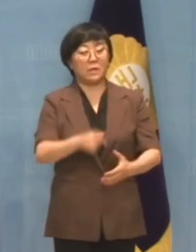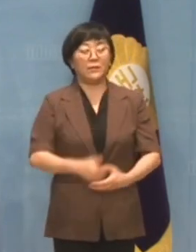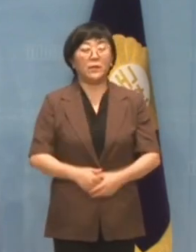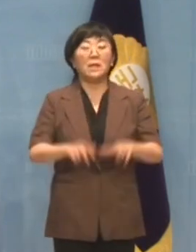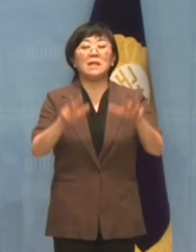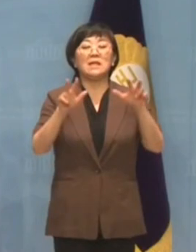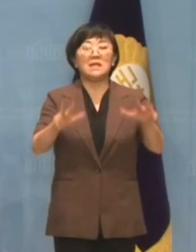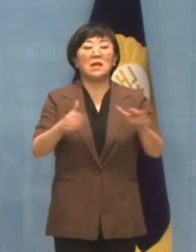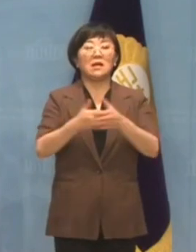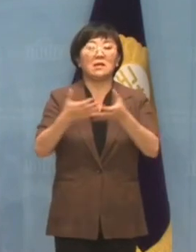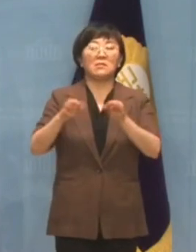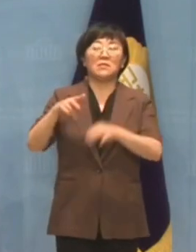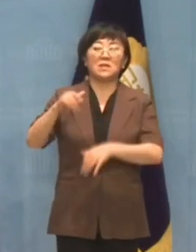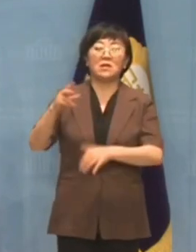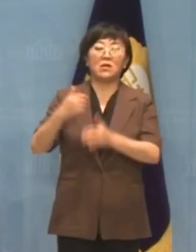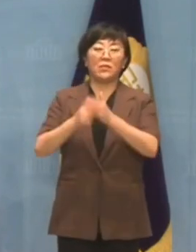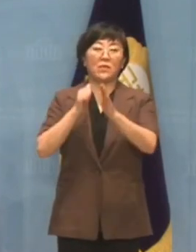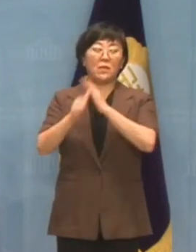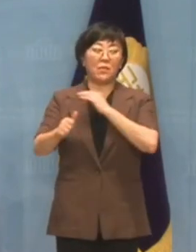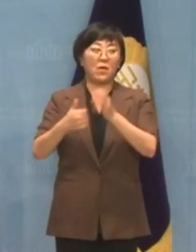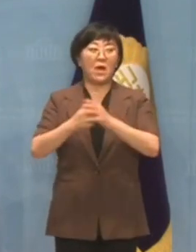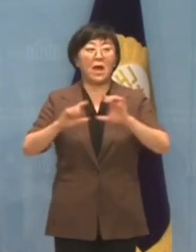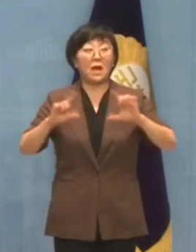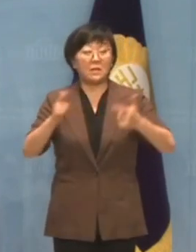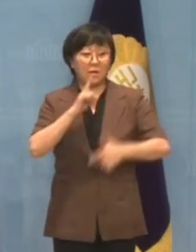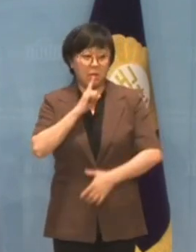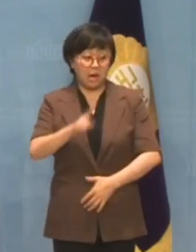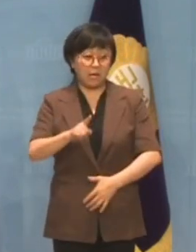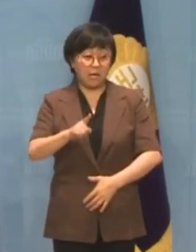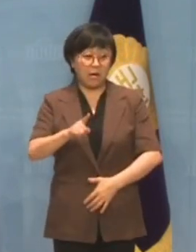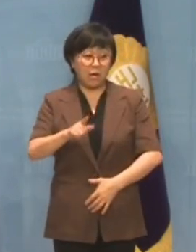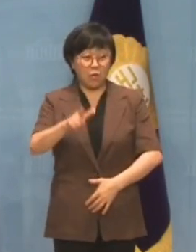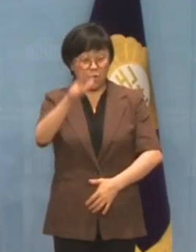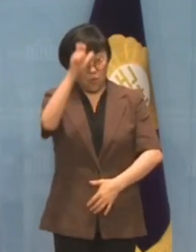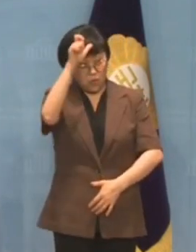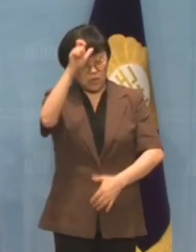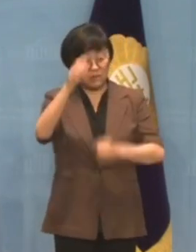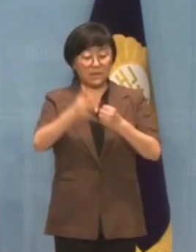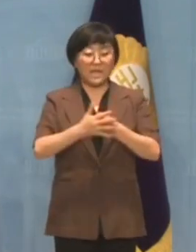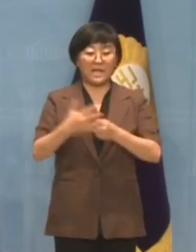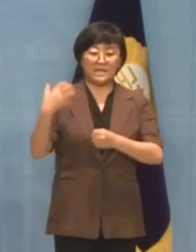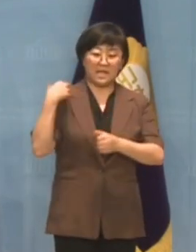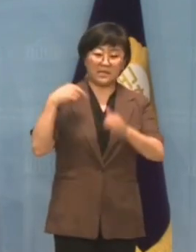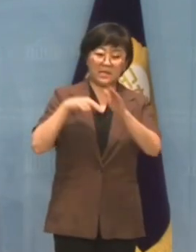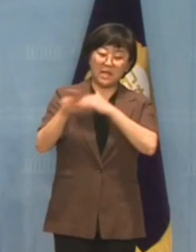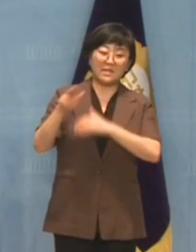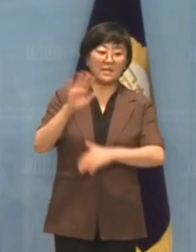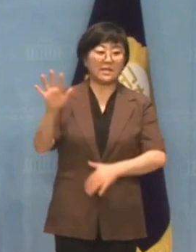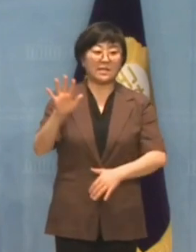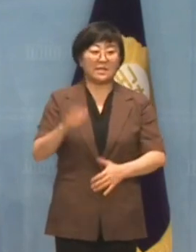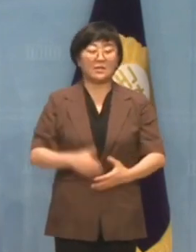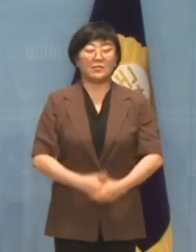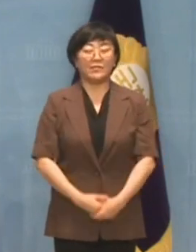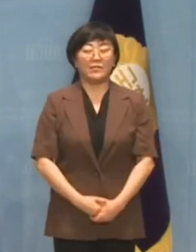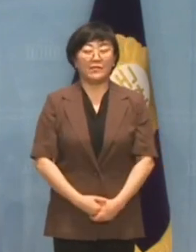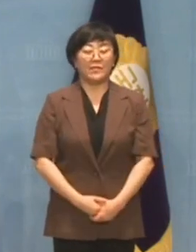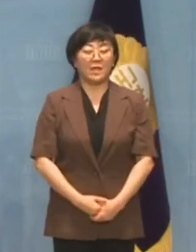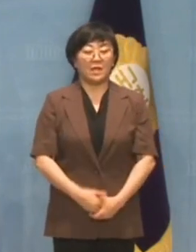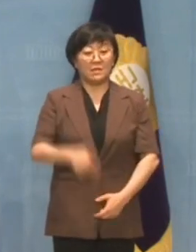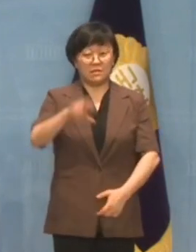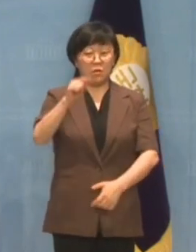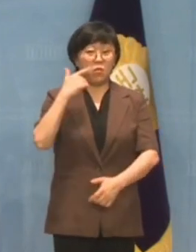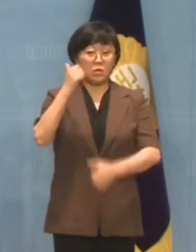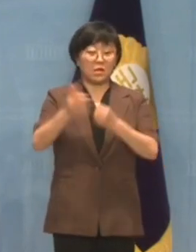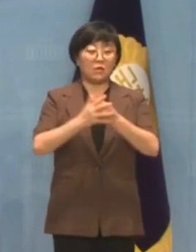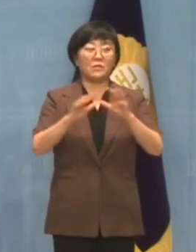이제야 김기현 대표는 우리 당원 아니다라고 잡아 뗀다고 해서 책임이 사라지지 않습니다. 전광훈